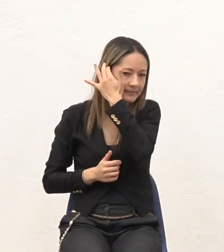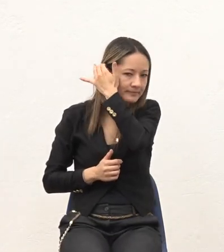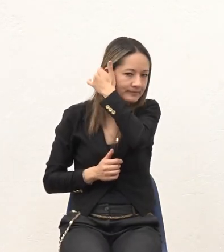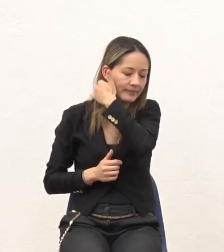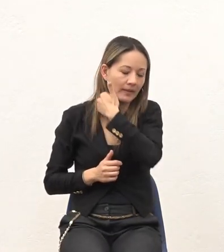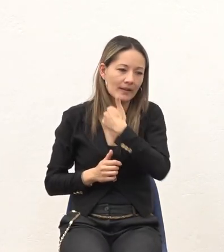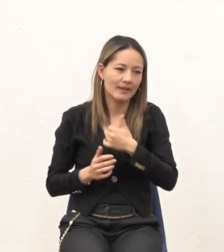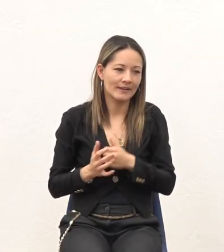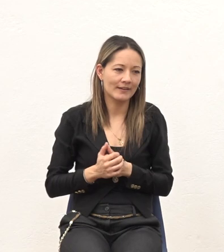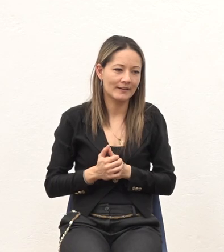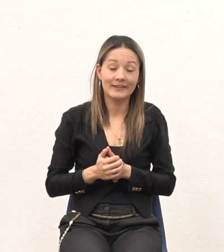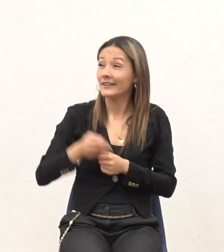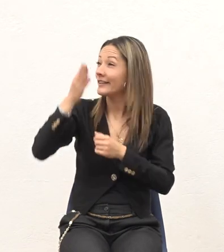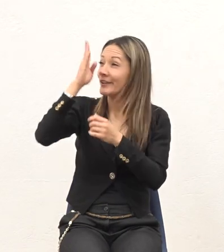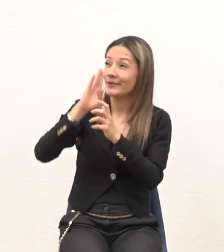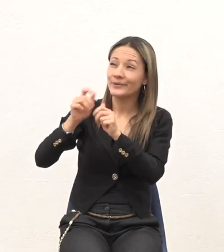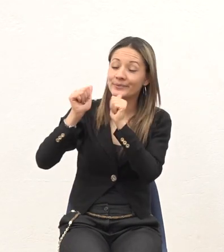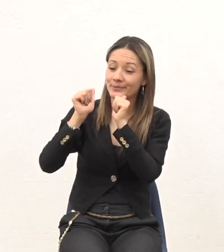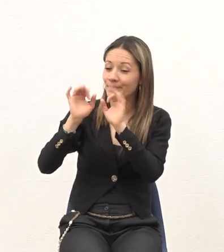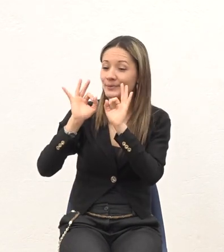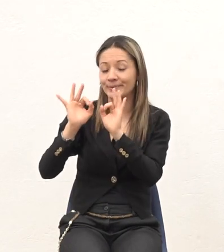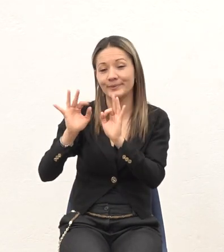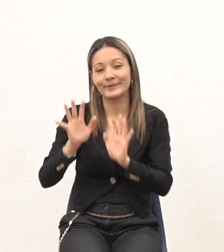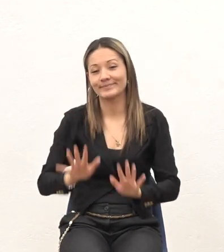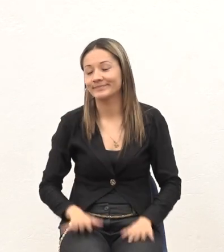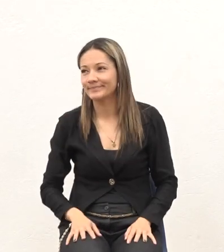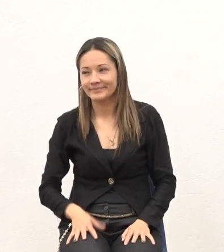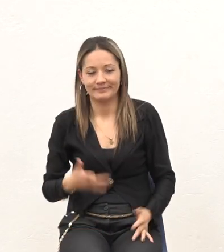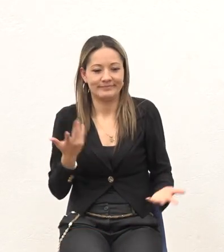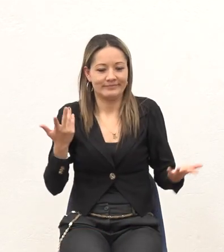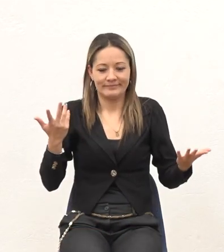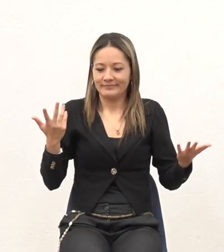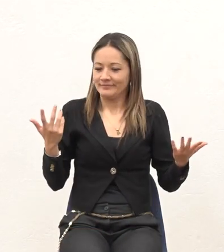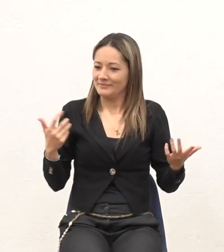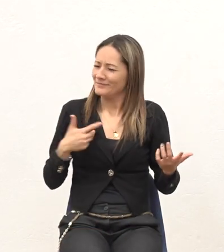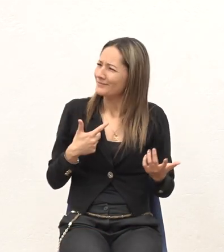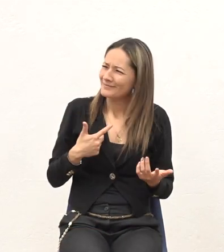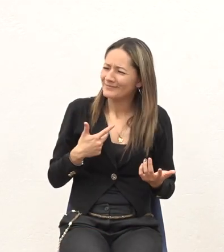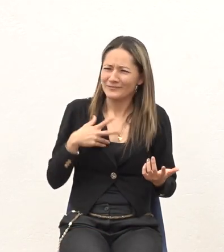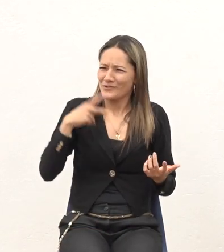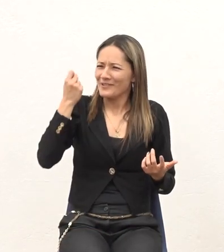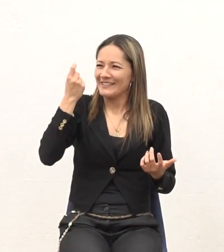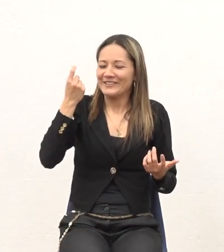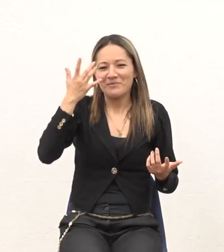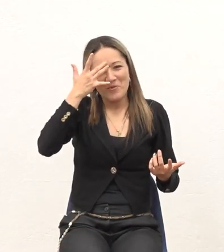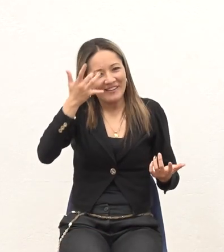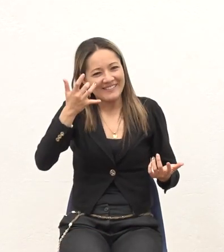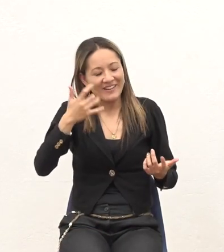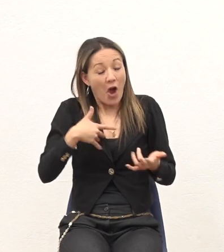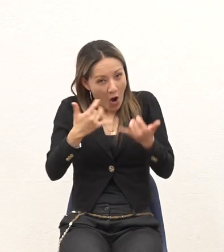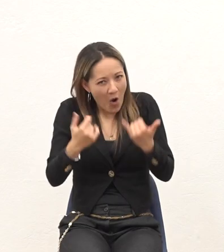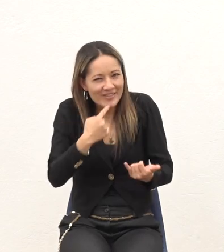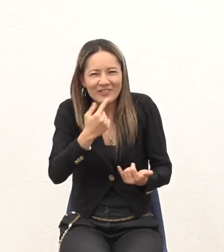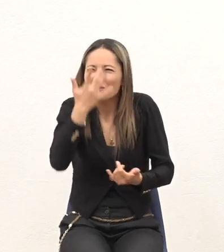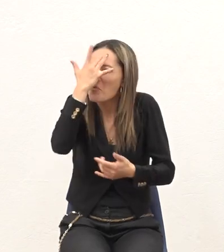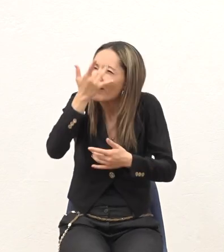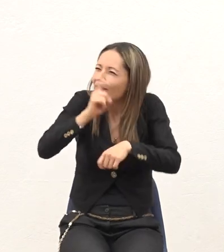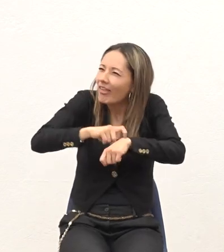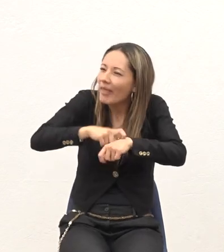Ay Dios es tan bueno Que definitivamente no Yo no sé Yo no entiendo por qué O sea Hoy digo yo ¿Por qué me resistí tanto? Yo